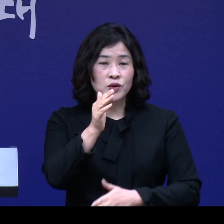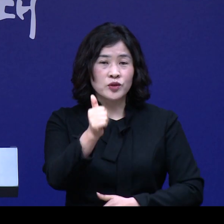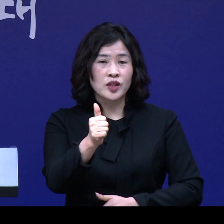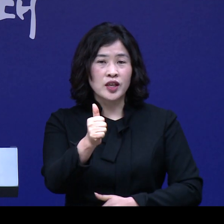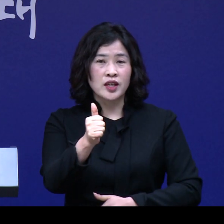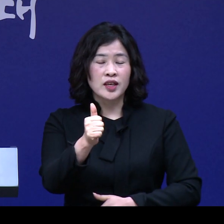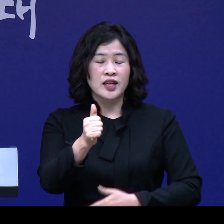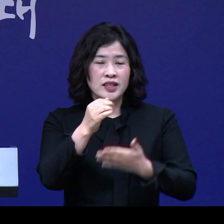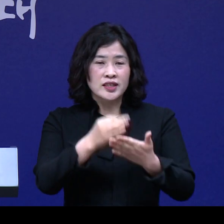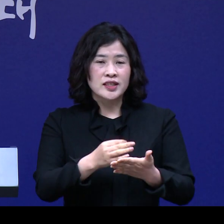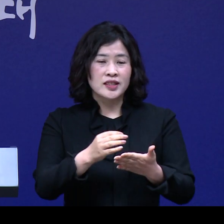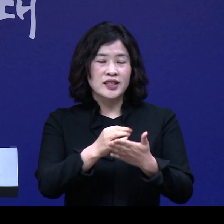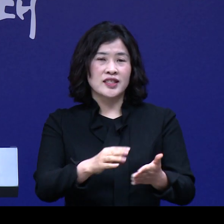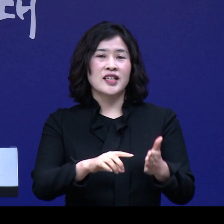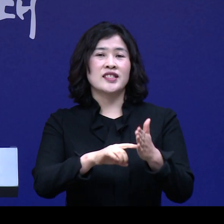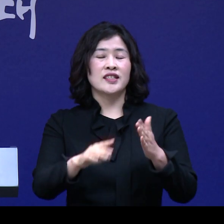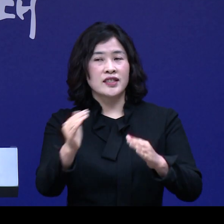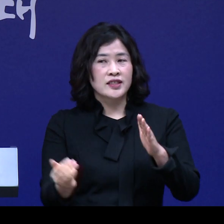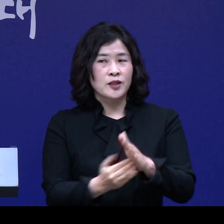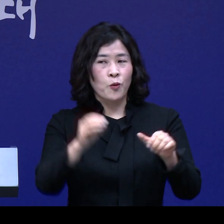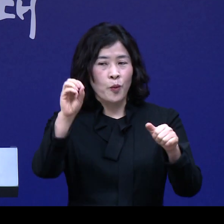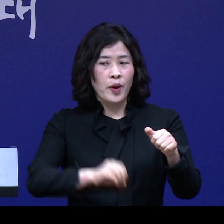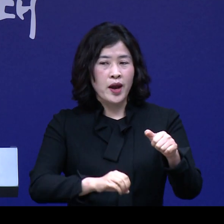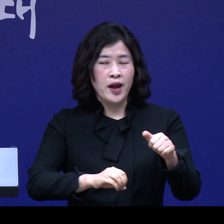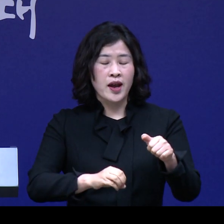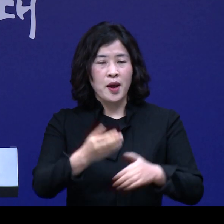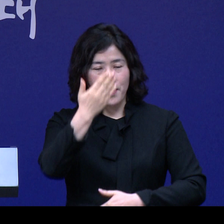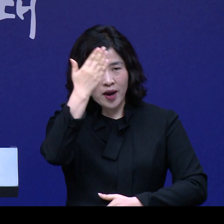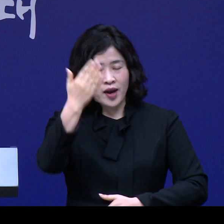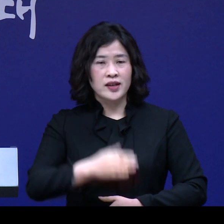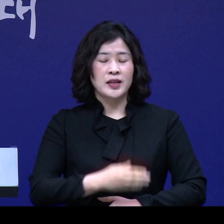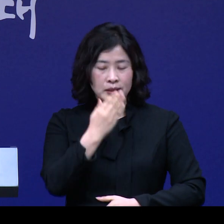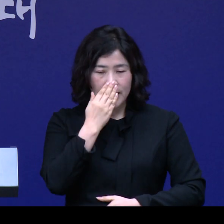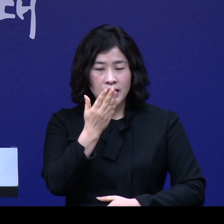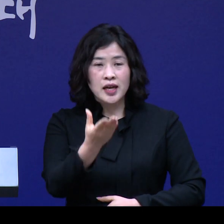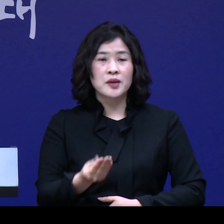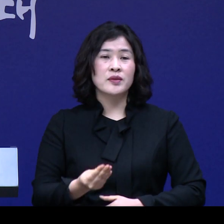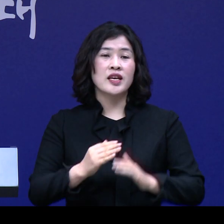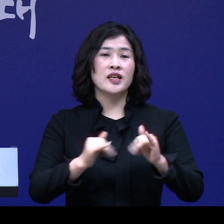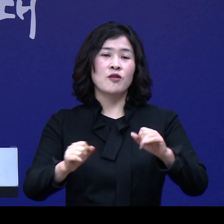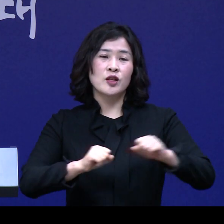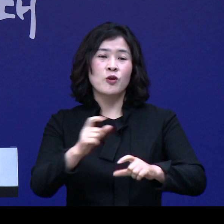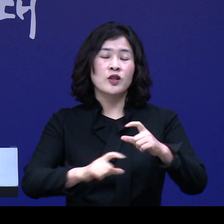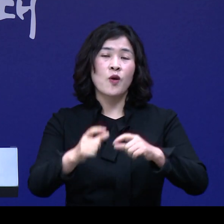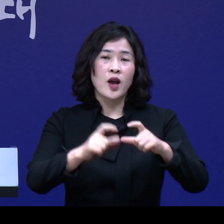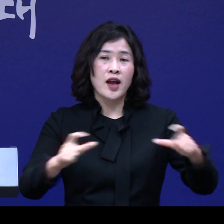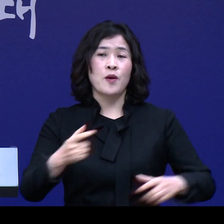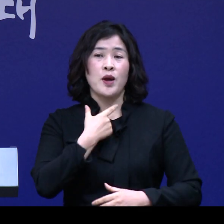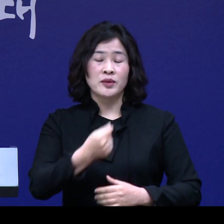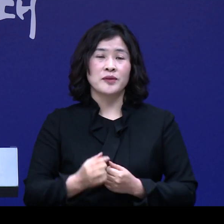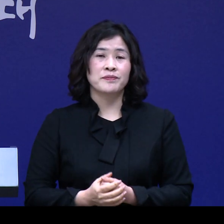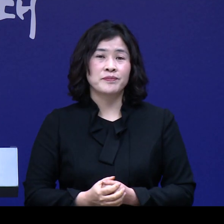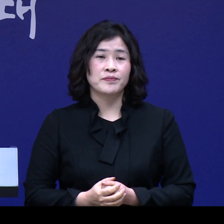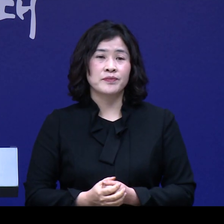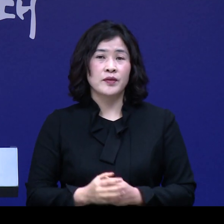재산세를 최대 50%까지 감면해서 착한 임대인 운동을 더욱 확산시키겠습니다.